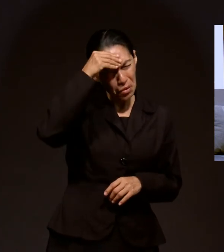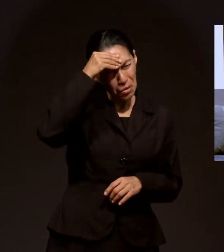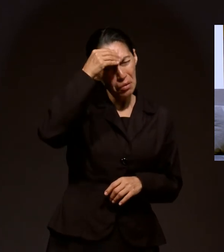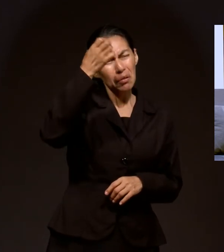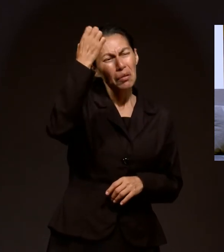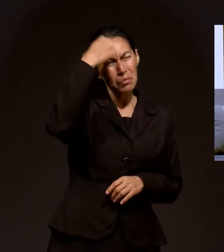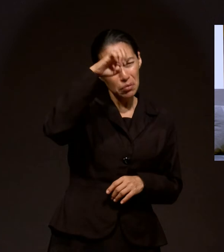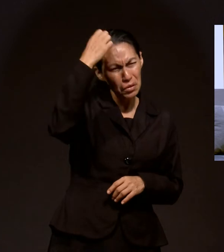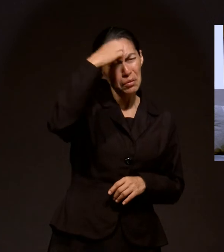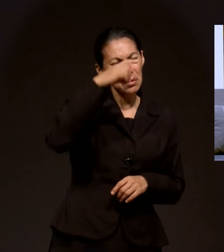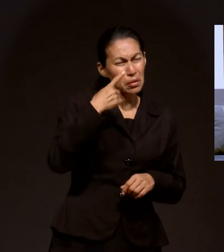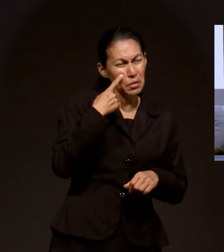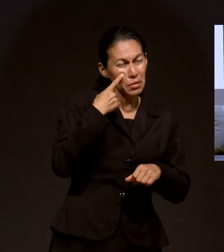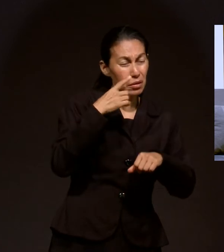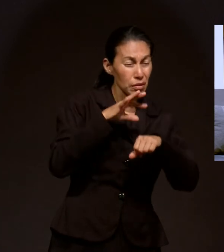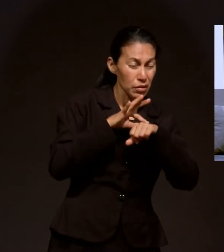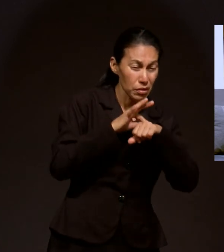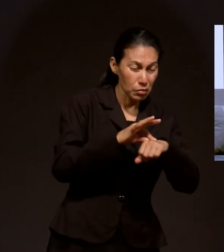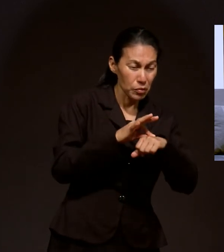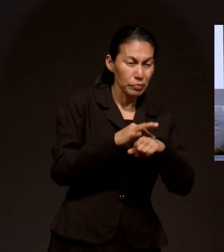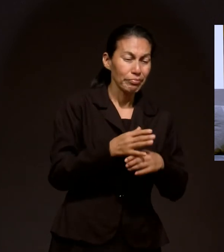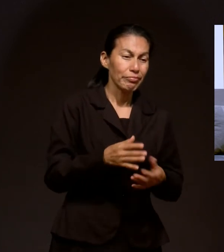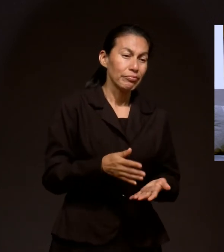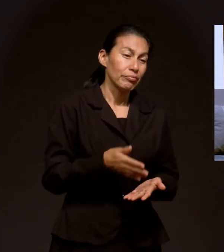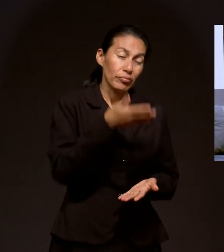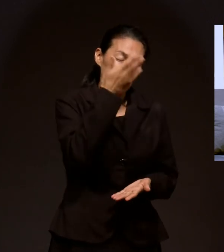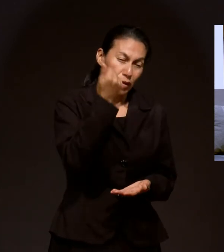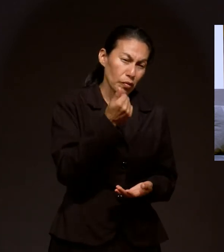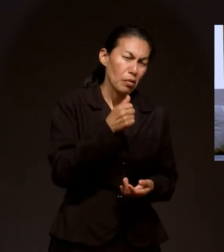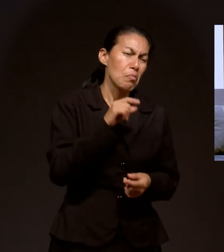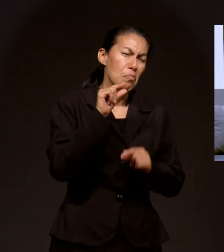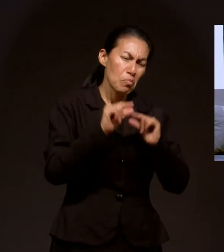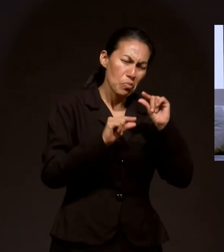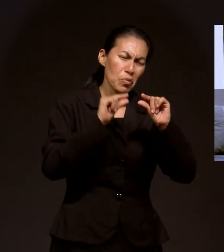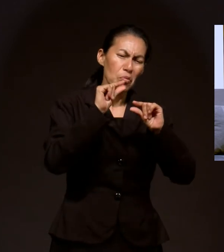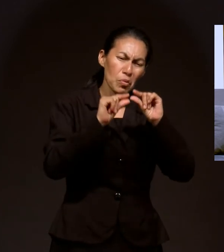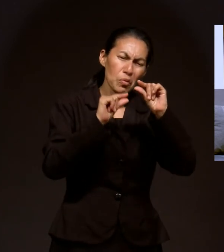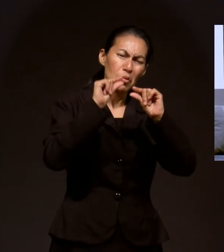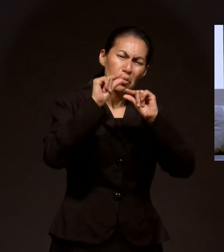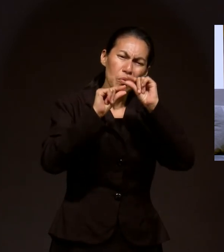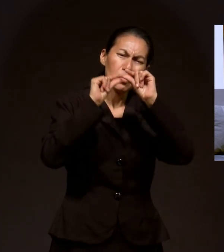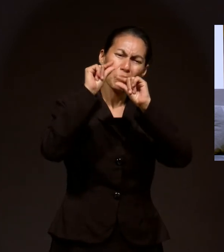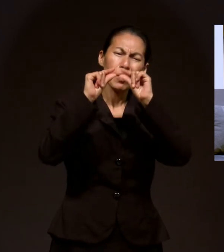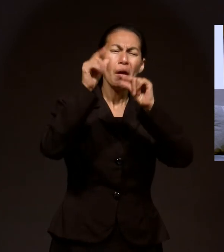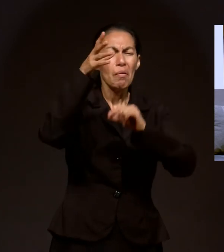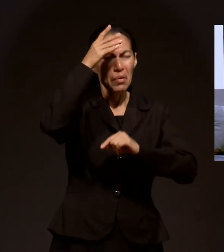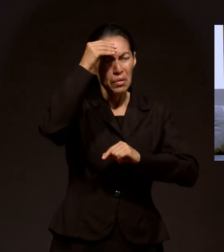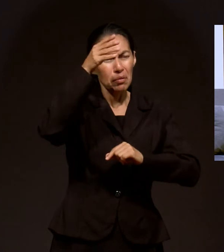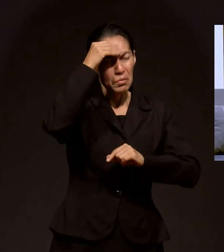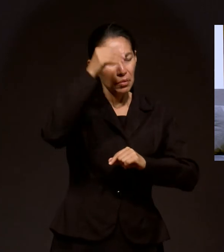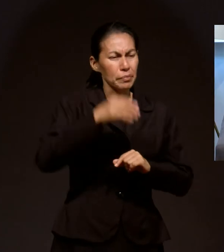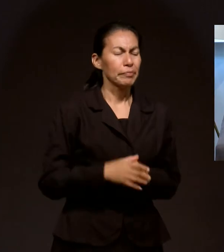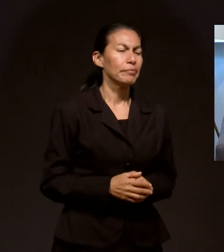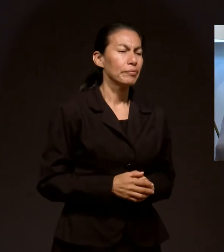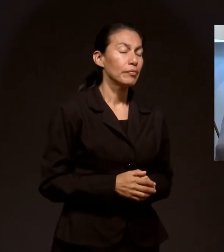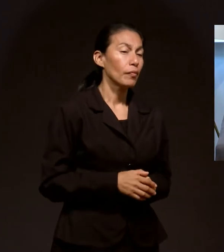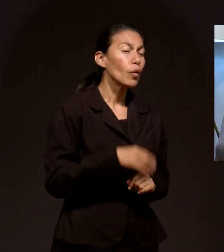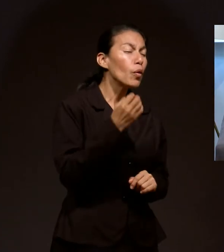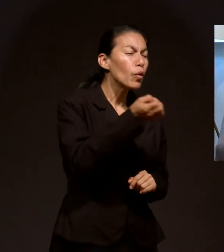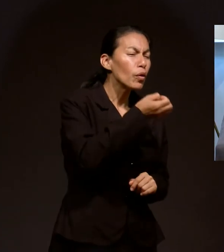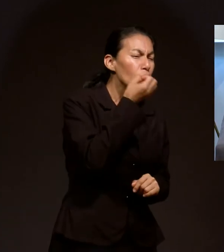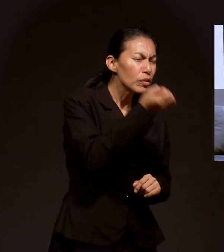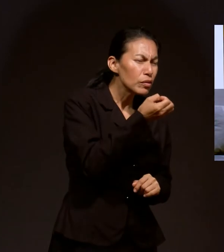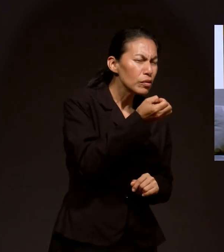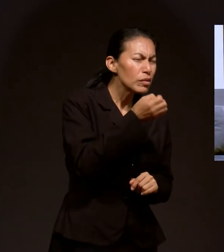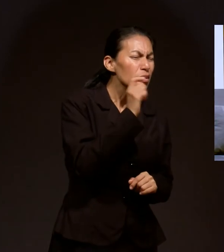través del camino. No podemos decir cuándo aprendimos exactamente. Estamos aprendiendo. Estamos aprendiendo. ¿Y qué ha llegado a ser la